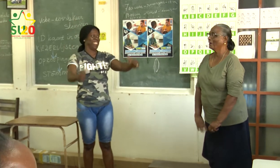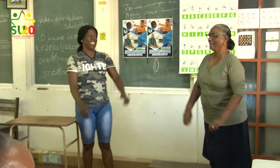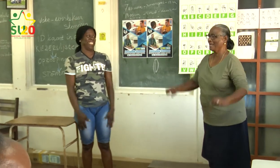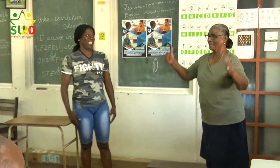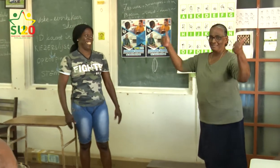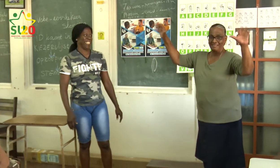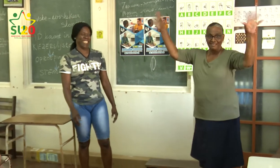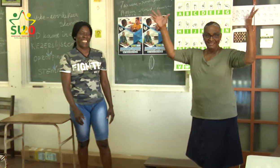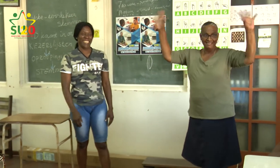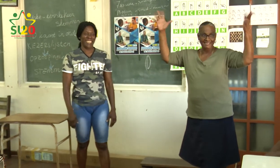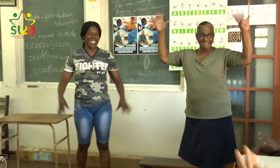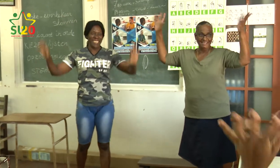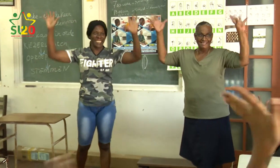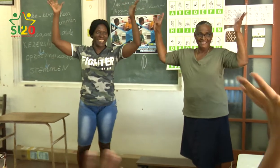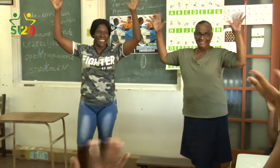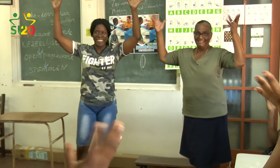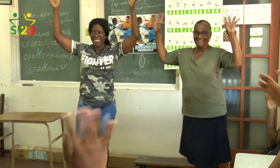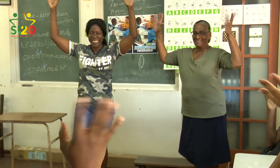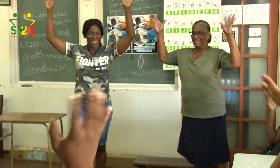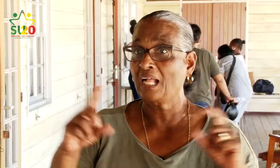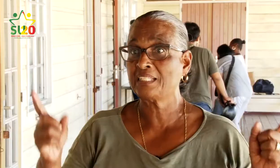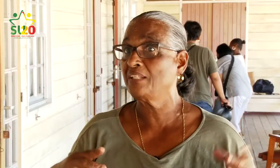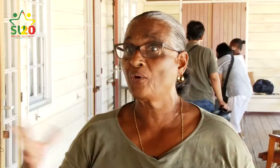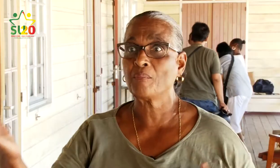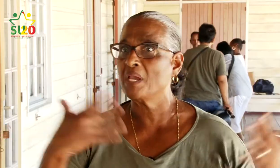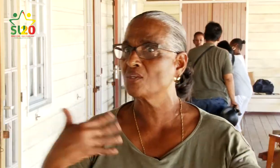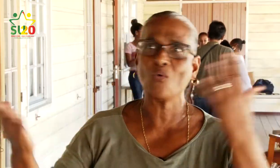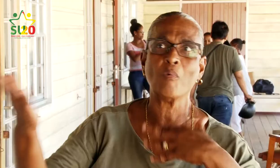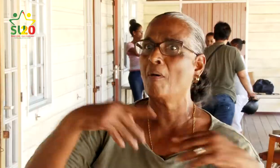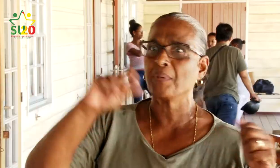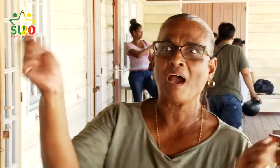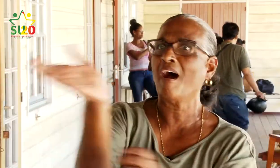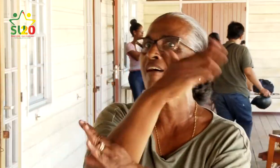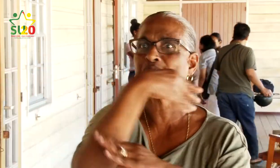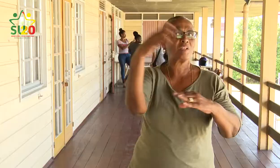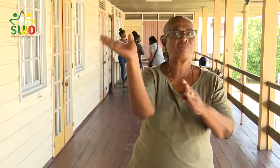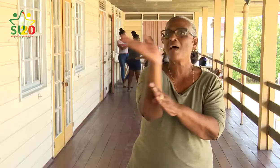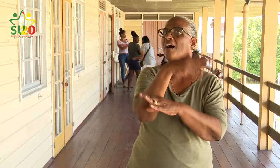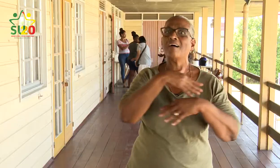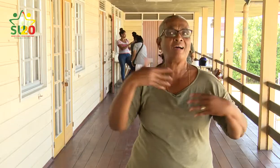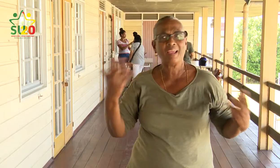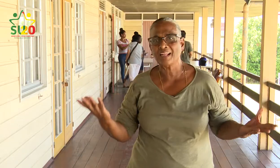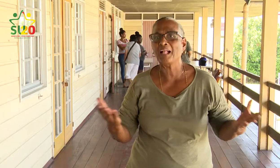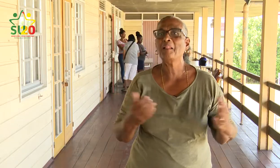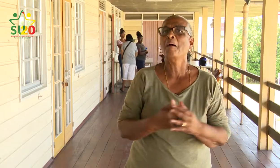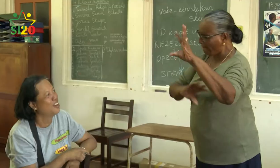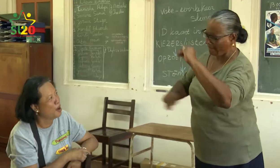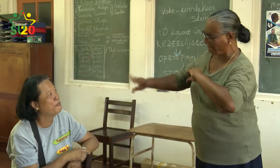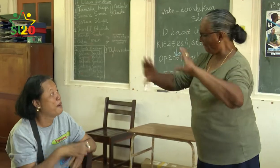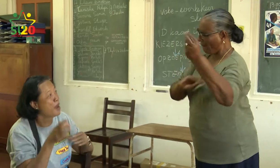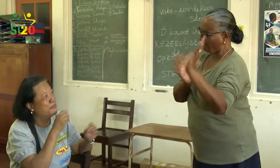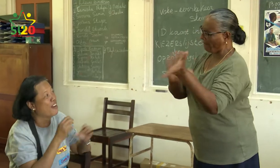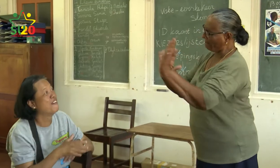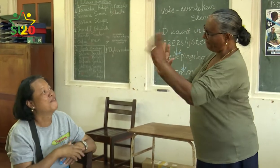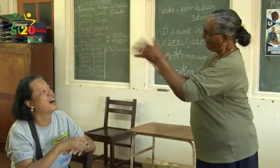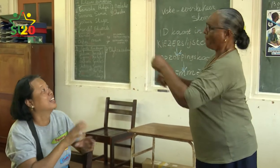gestemd. Dus ik ben doorgegaan. En het was altijd druk, mensen komen op je af met vlaggen en al. Ik wil daarom nu